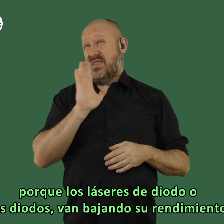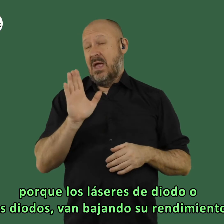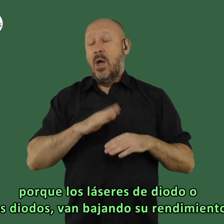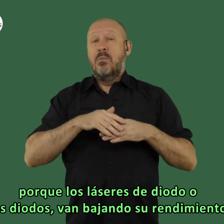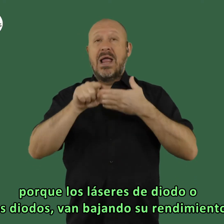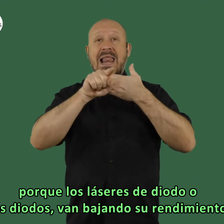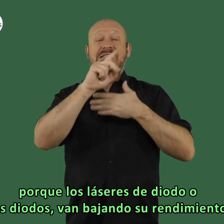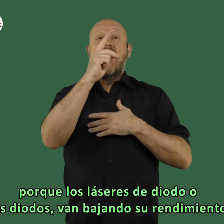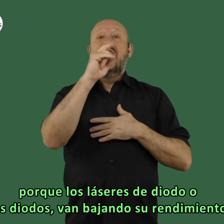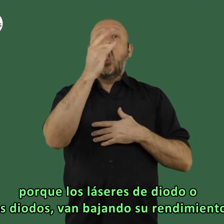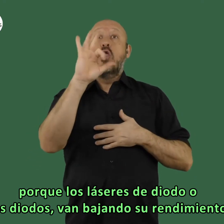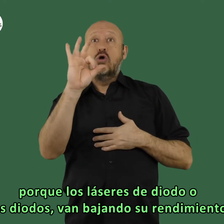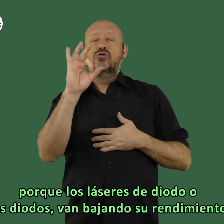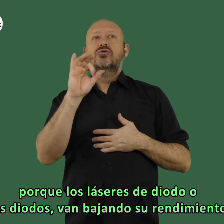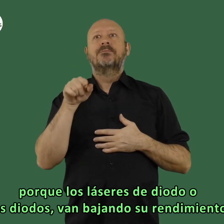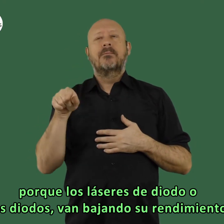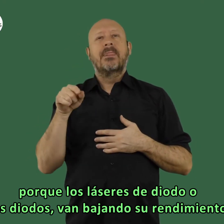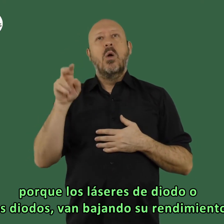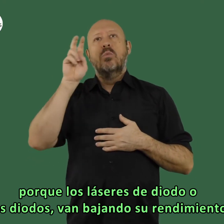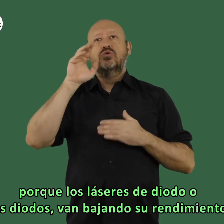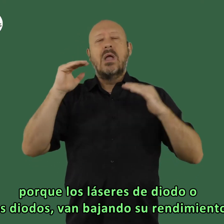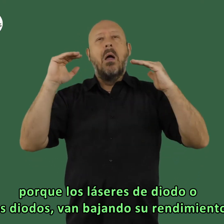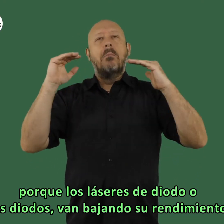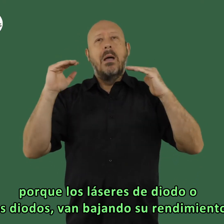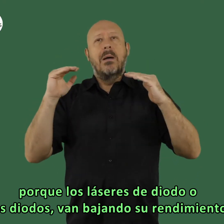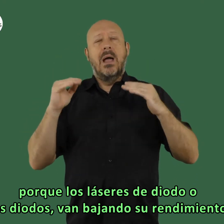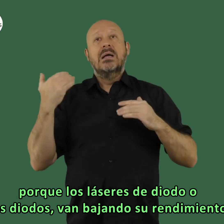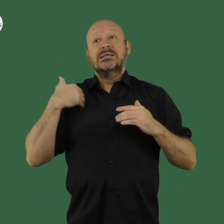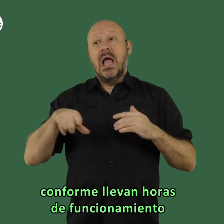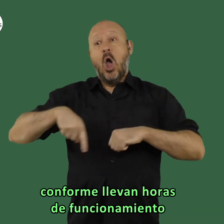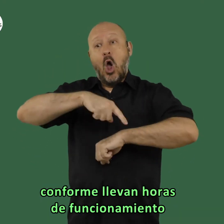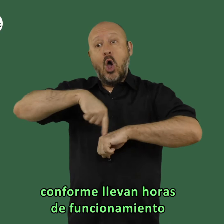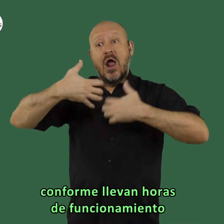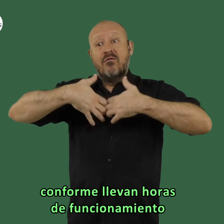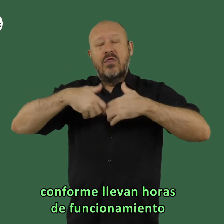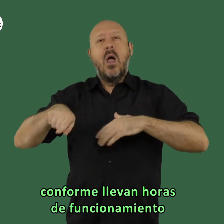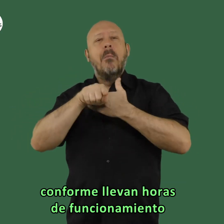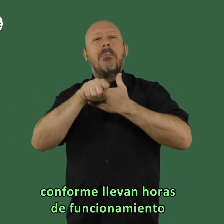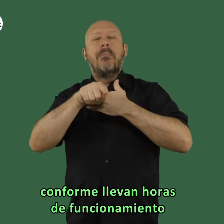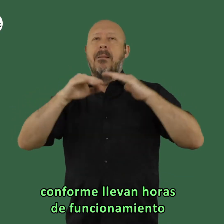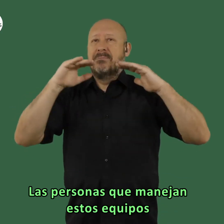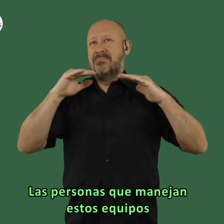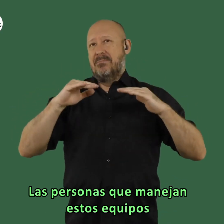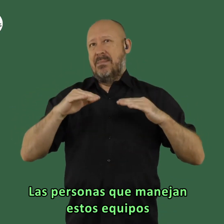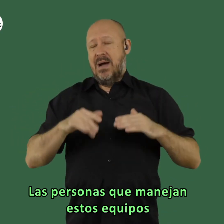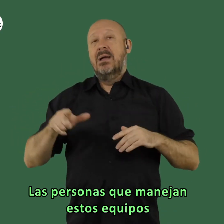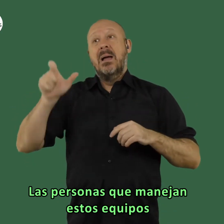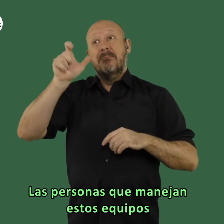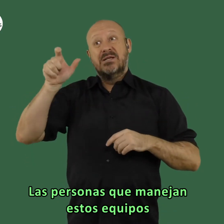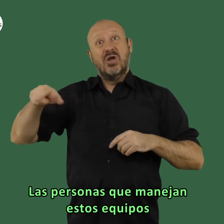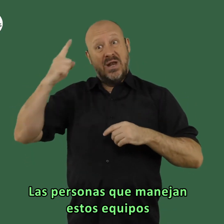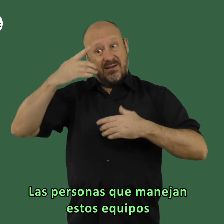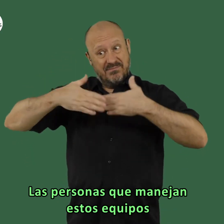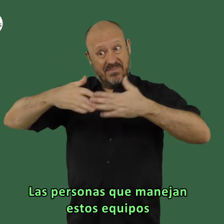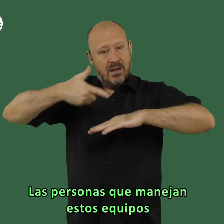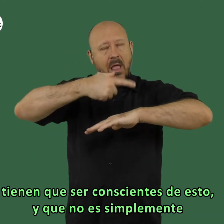las los láseres de diodo los diodos van bajando su rendimiento conforme llevan horas de funcionamiento las personas que